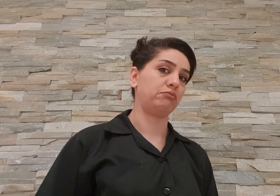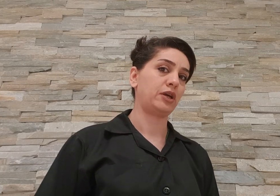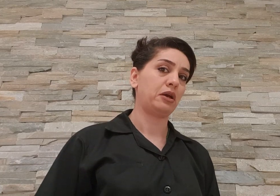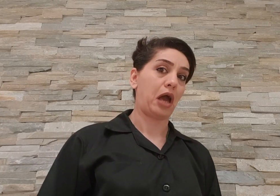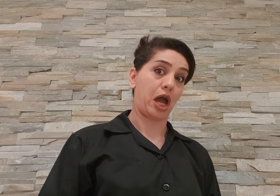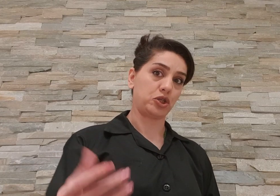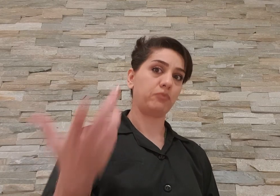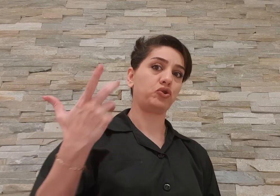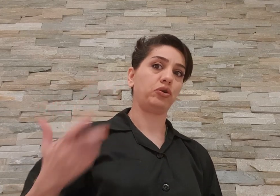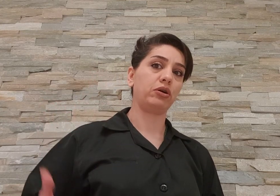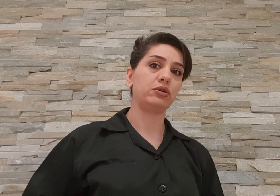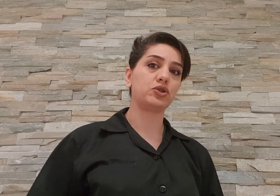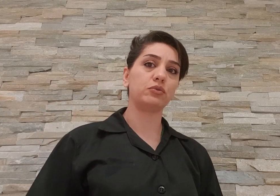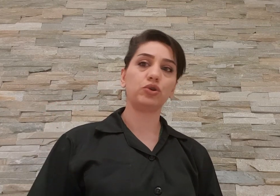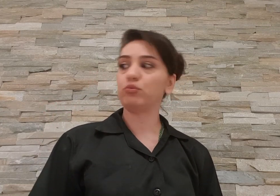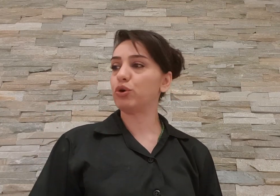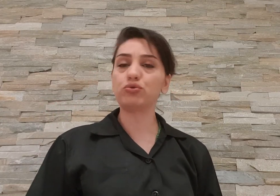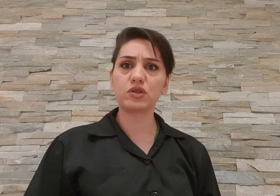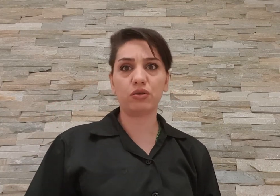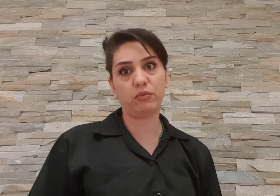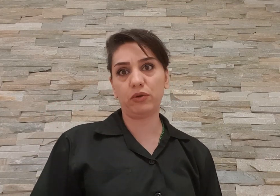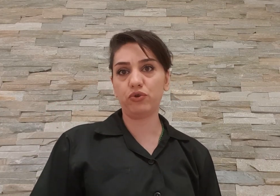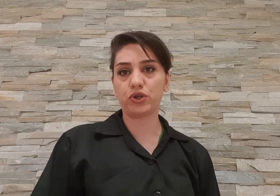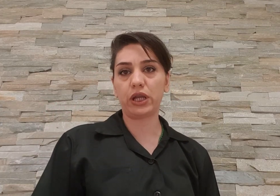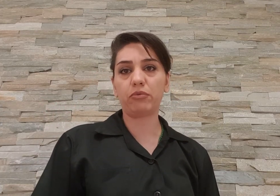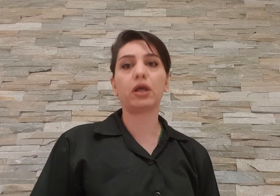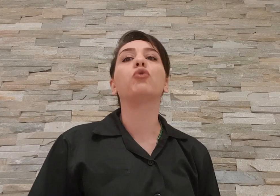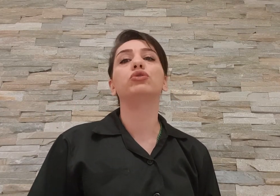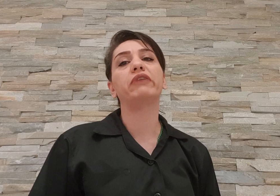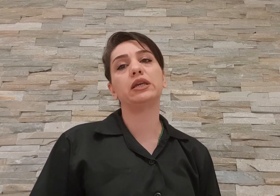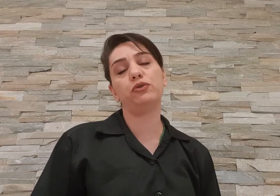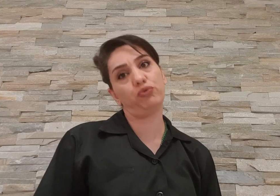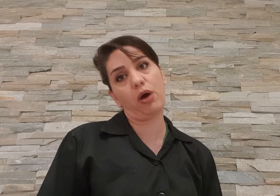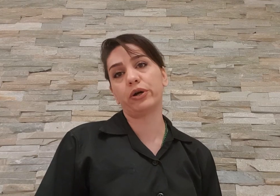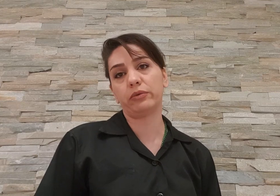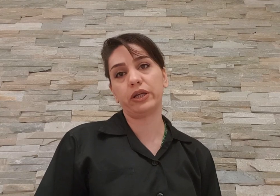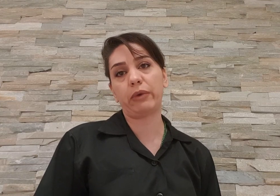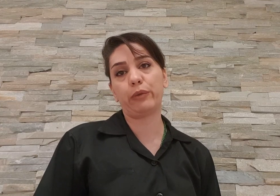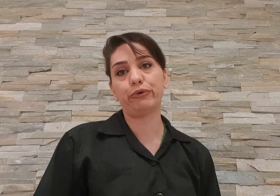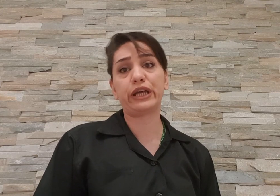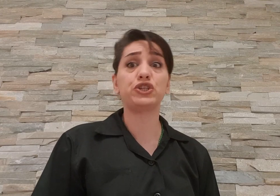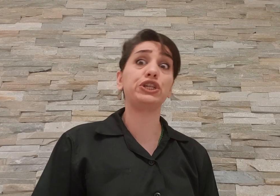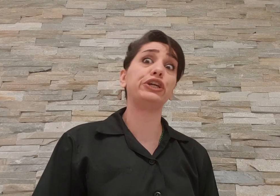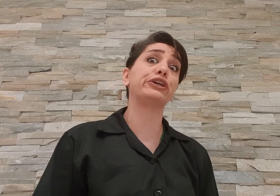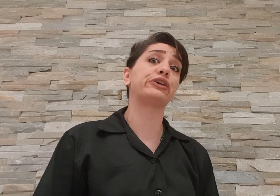عجب جایگاهی داشتیم که ما رو تو سلول ملول رو جایی نوردن خدا وکلی تو اون اپارتمانه که من بردن شیک